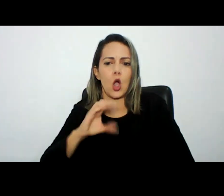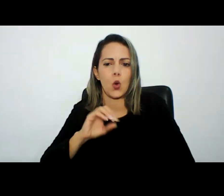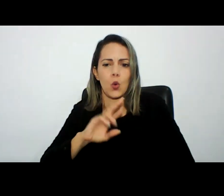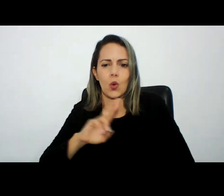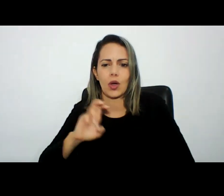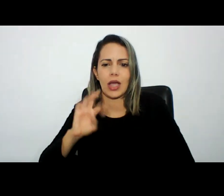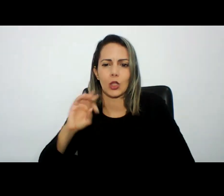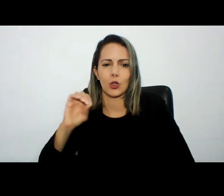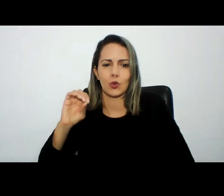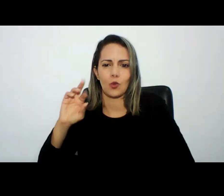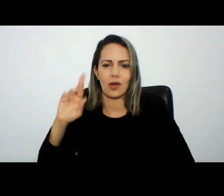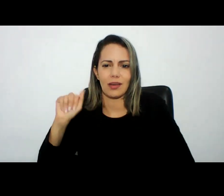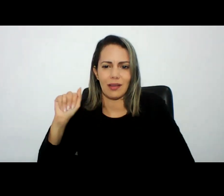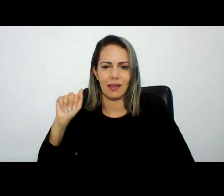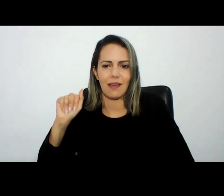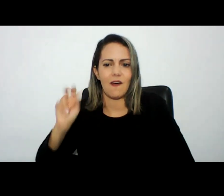imobiliários